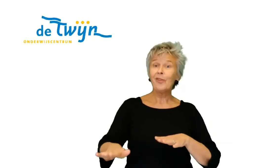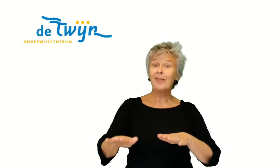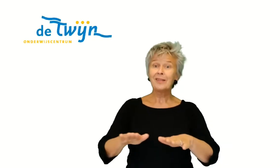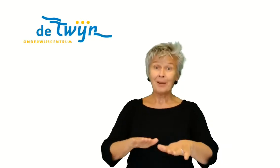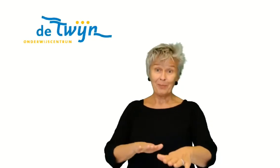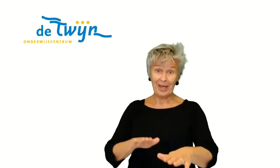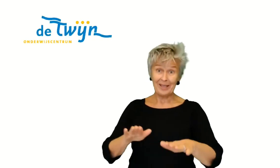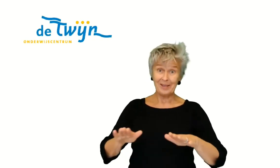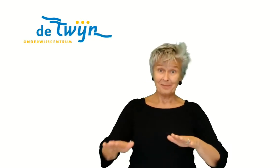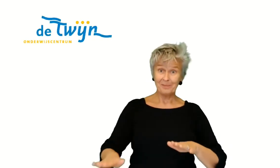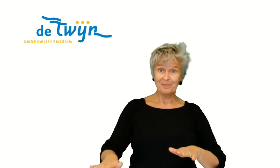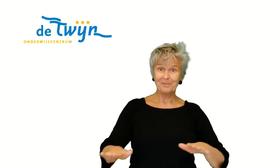Kleurentapijt.